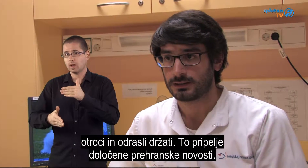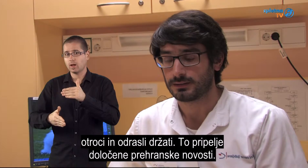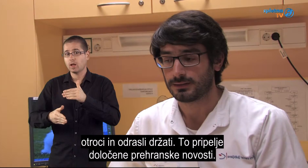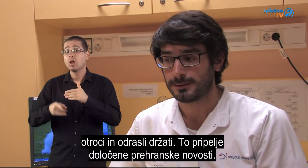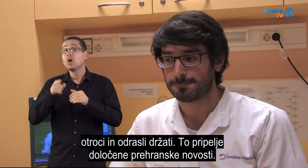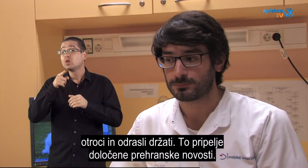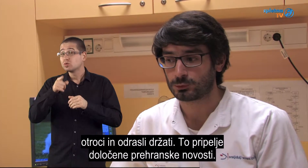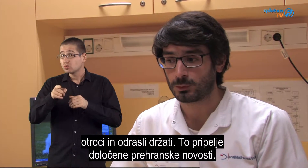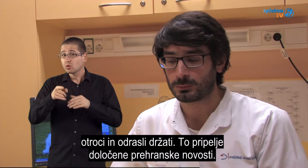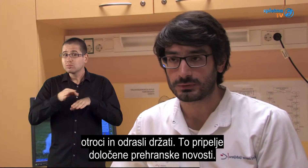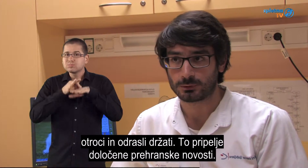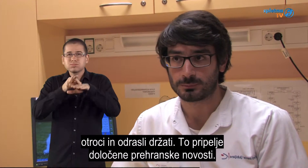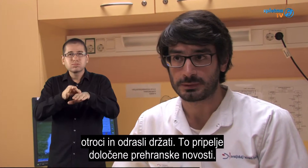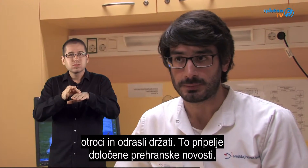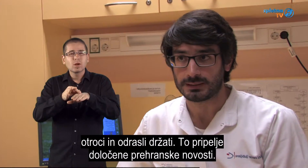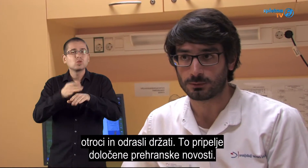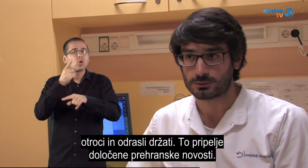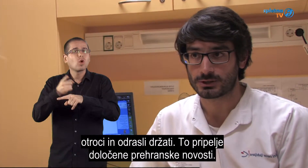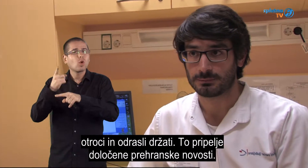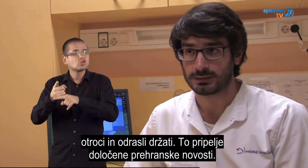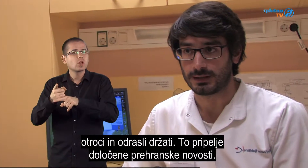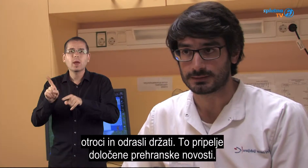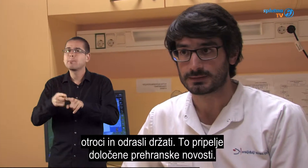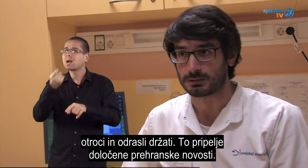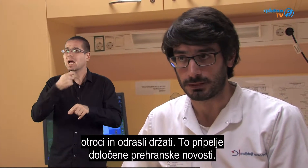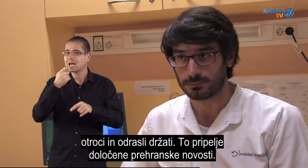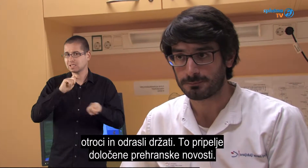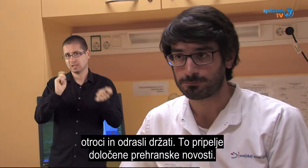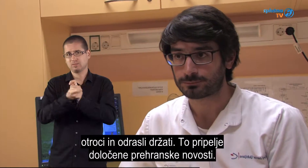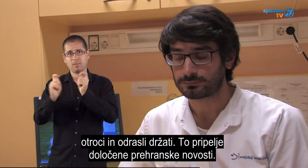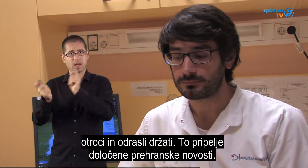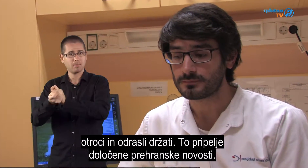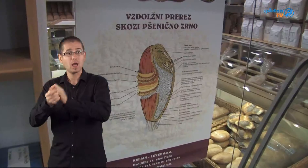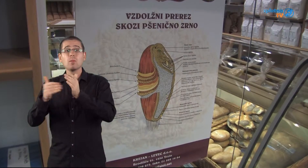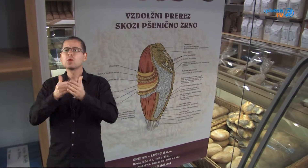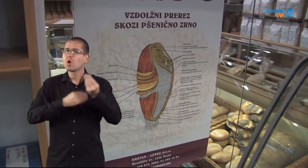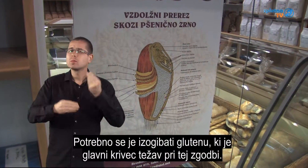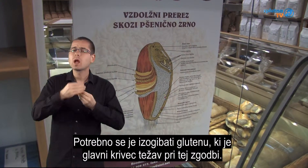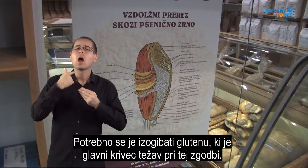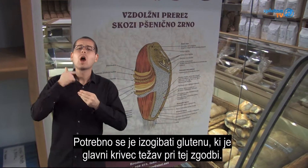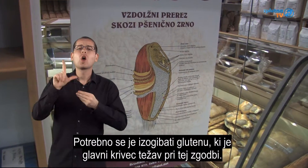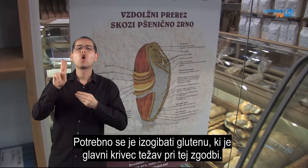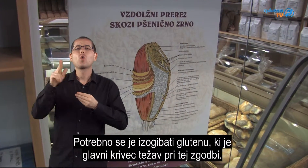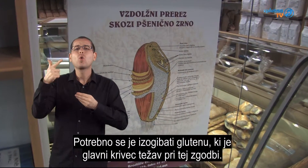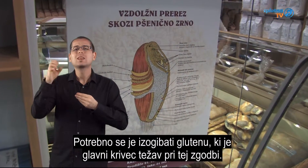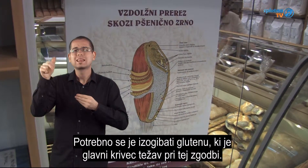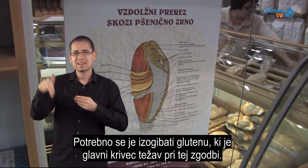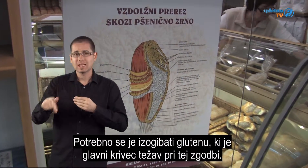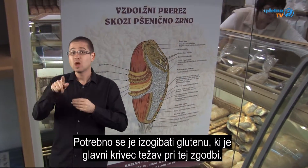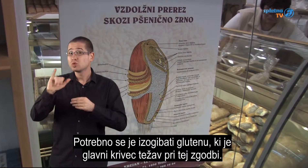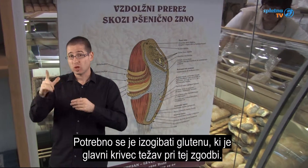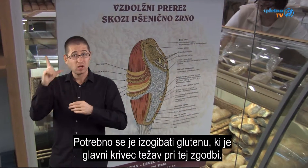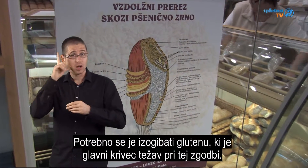To pravzaprav pripelje določene prehranske spremembe. Potrebno se je izohibati glutenu.